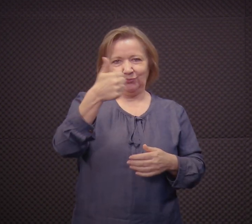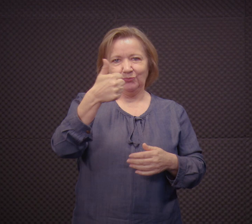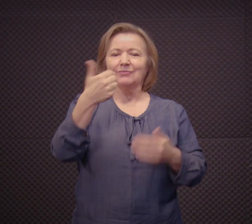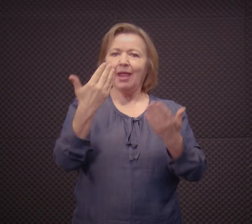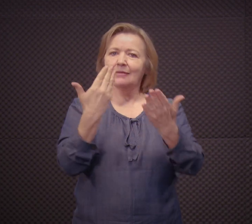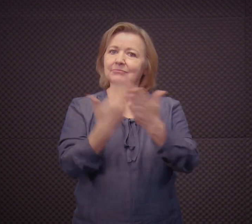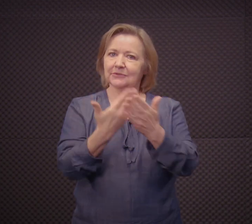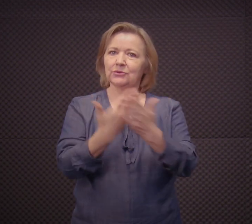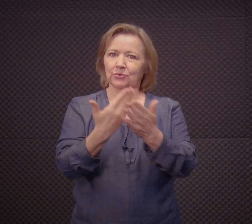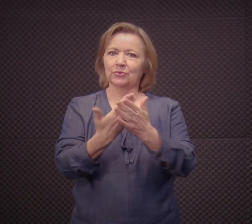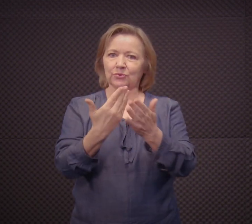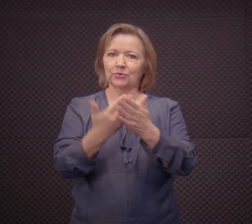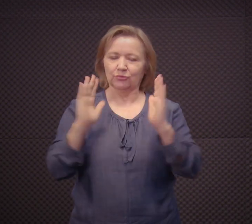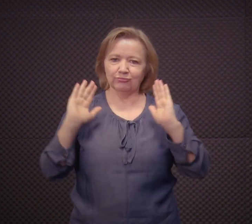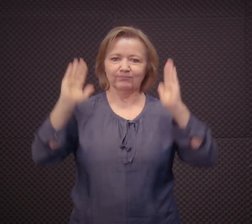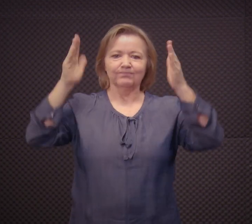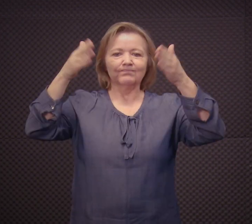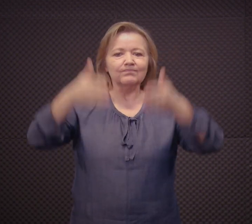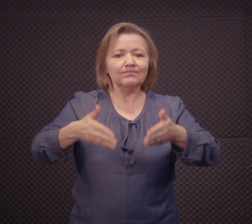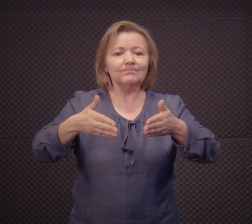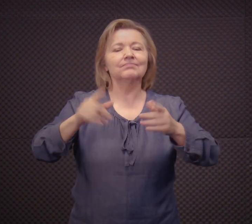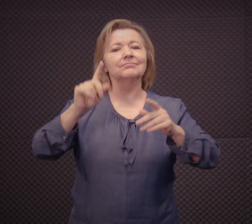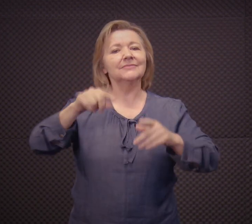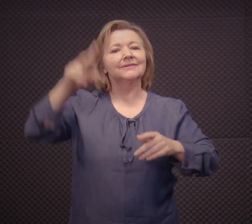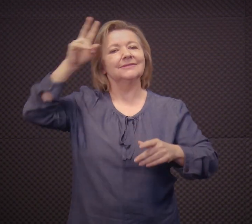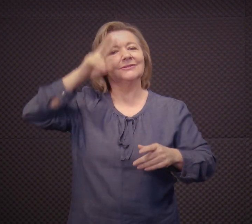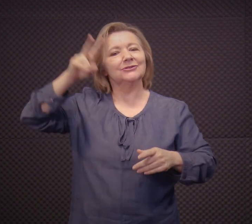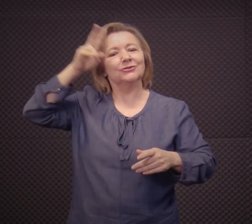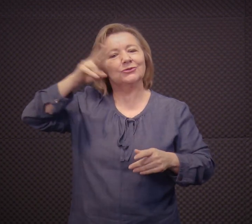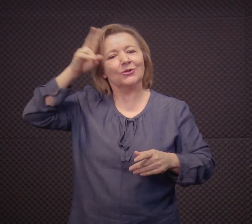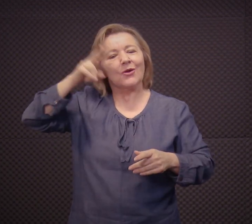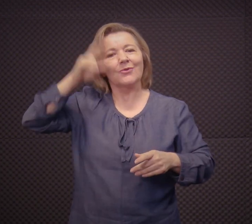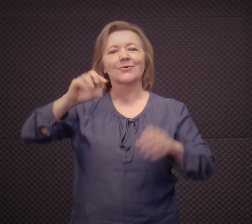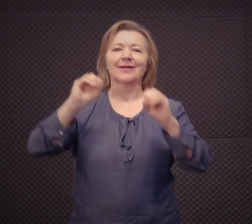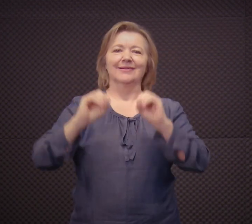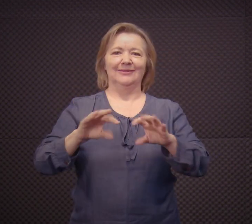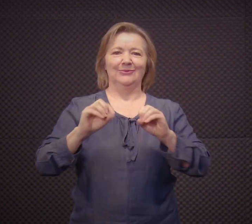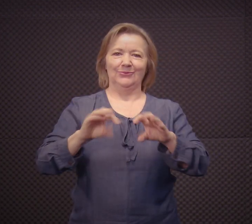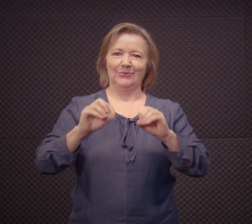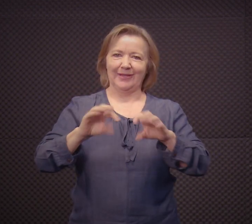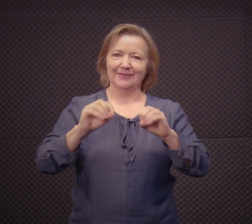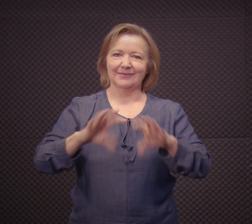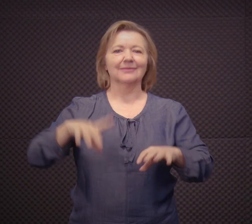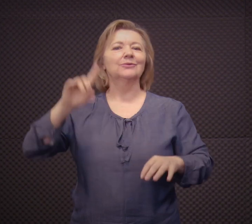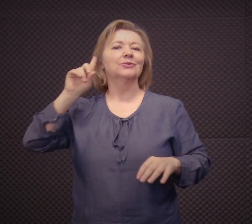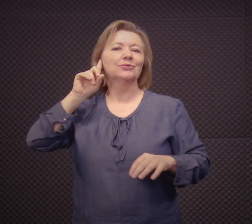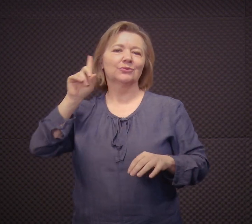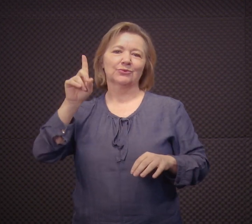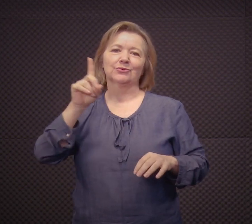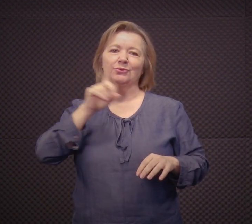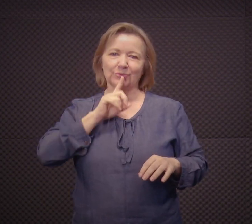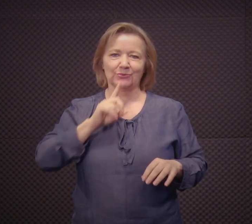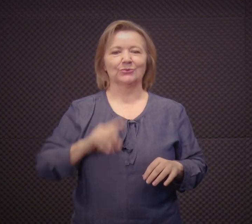Então, a primeira unidade, o nosso foco é a história da educação de surdos.